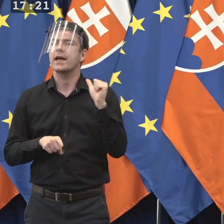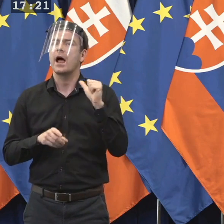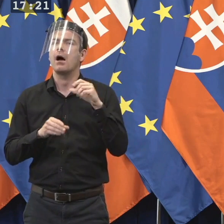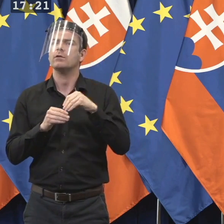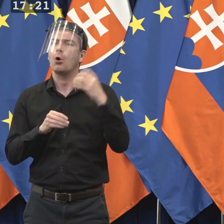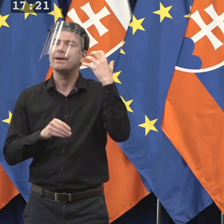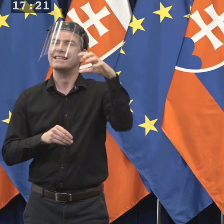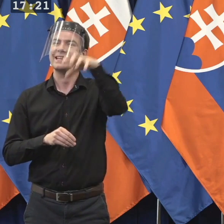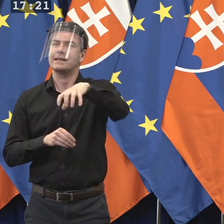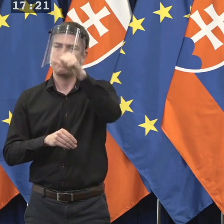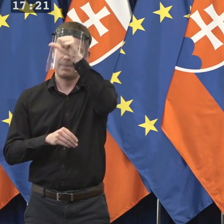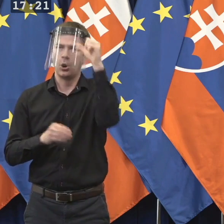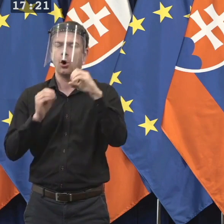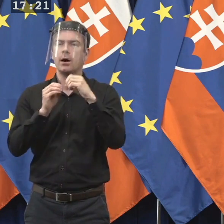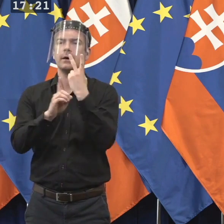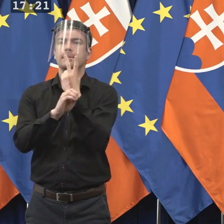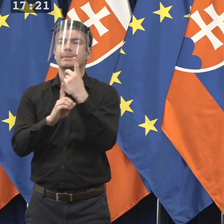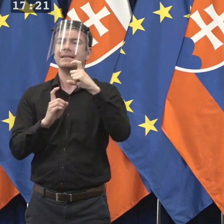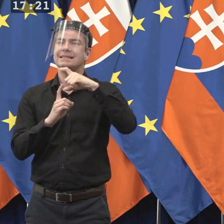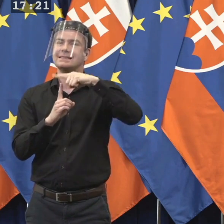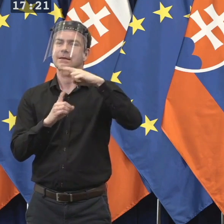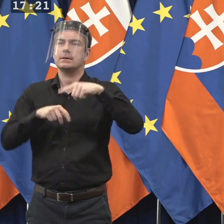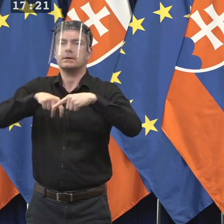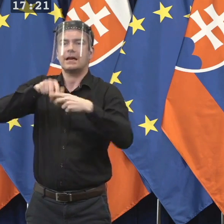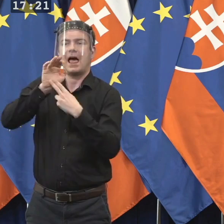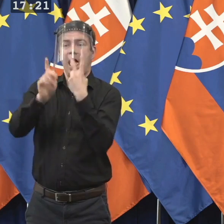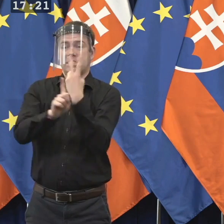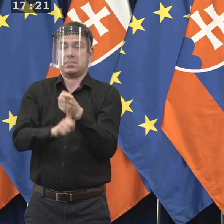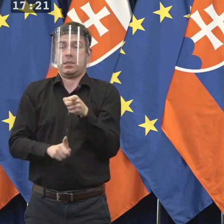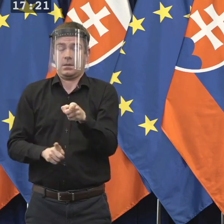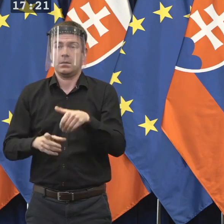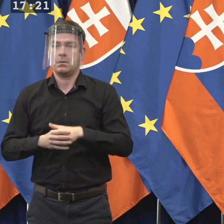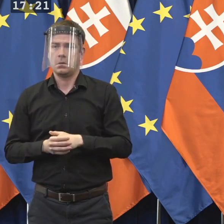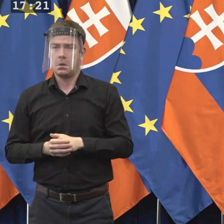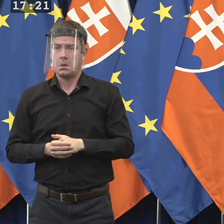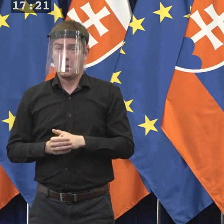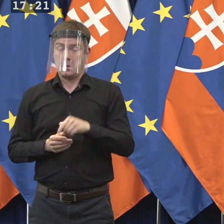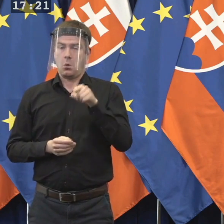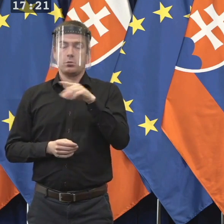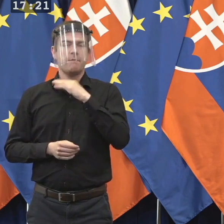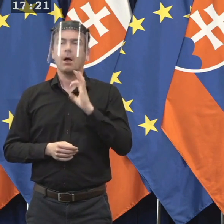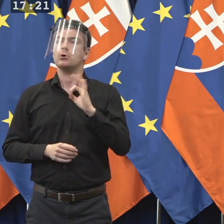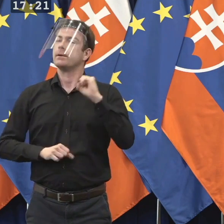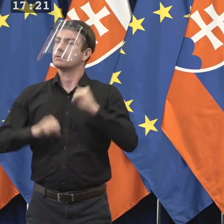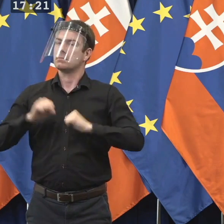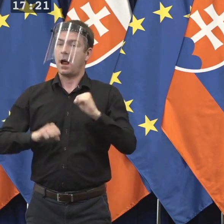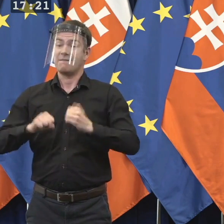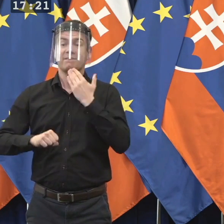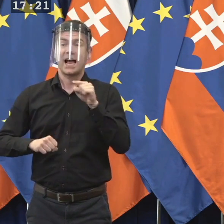povedal, až disciplínu, dokázali sa nákazy v priebehu niečo viac ako dvoch týždňov zbaviť. Takže